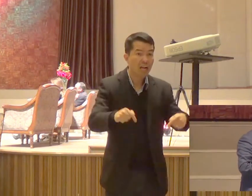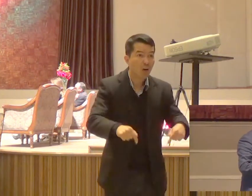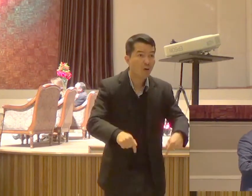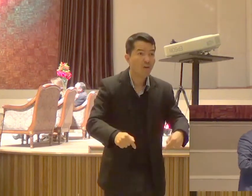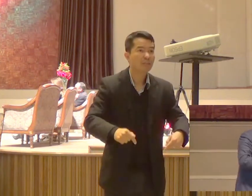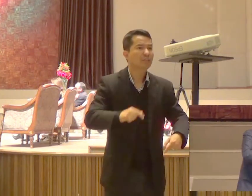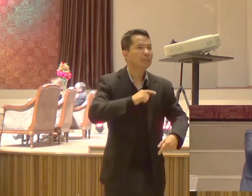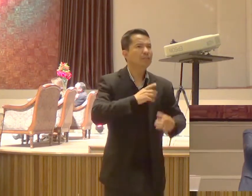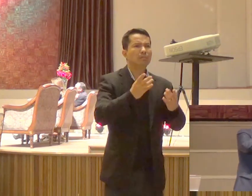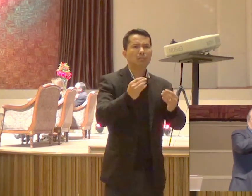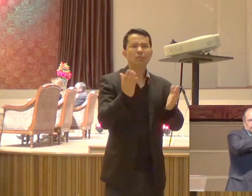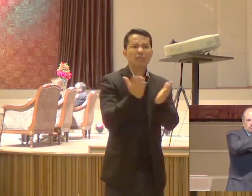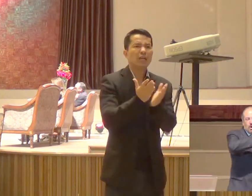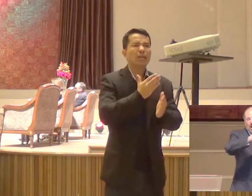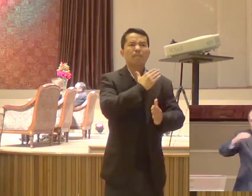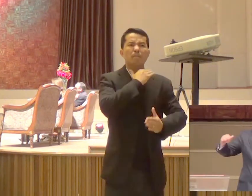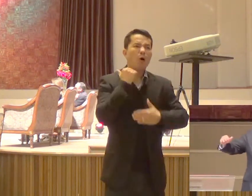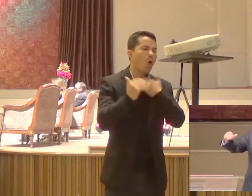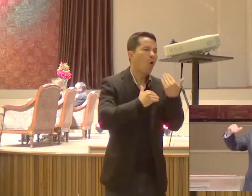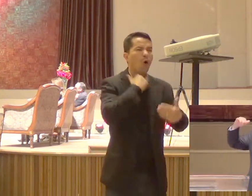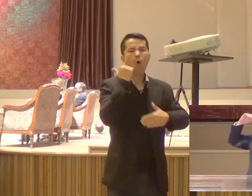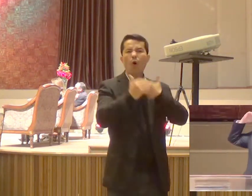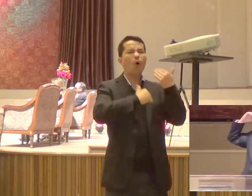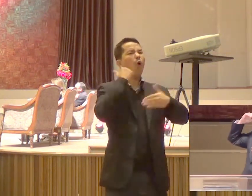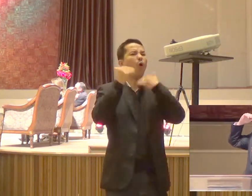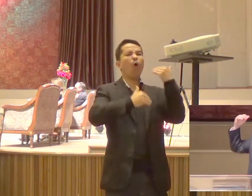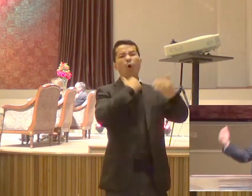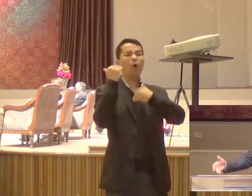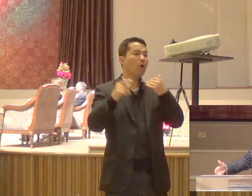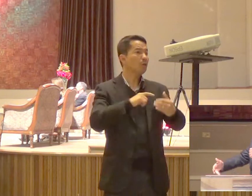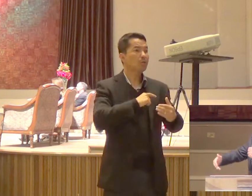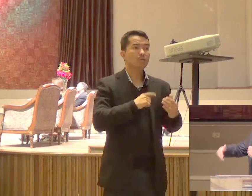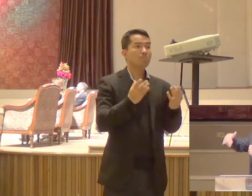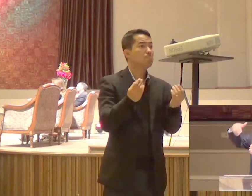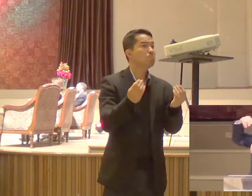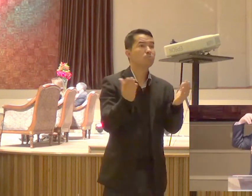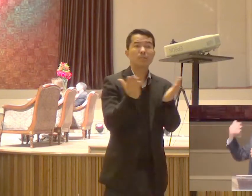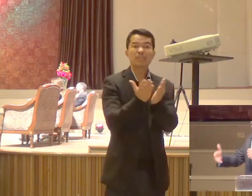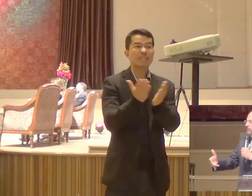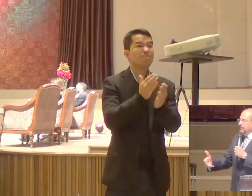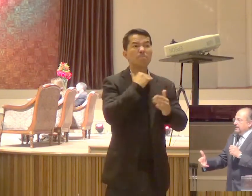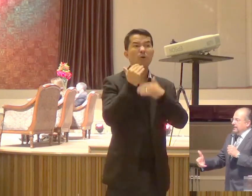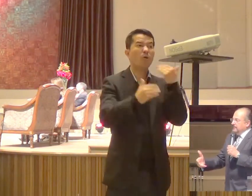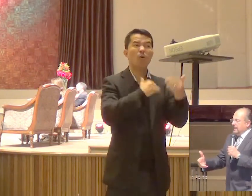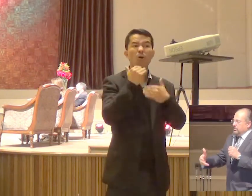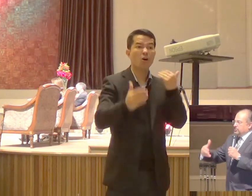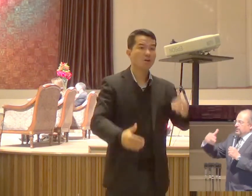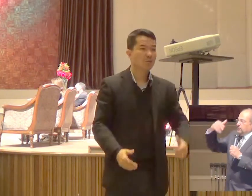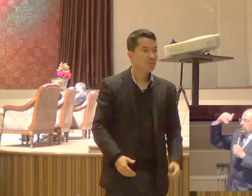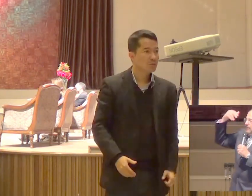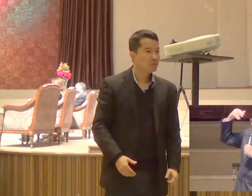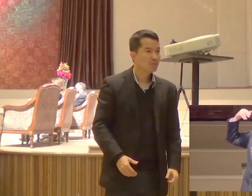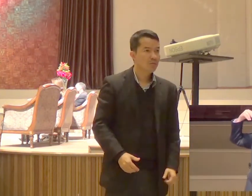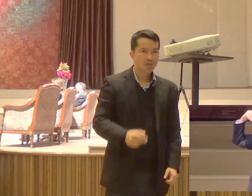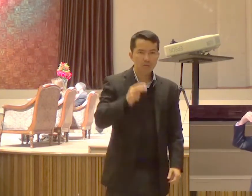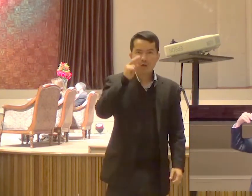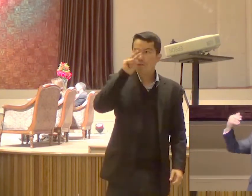Pessoas estão sendo Mortas Não é só pelo Estado Islâmico Isso é antigo Temos sido Temos sido